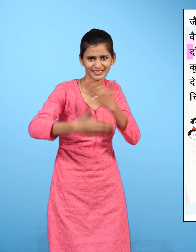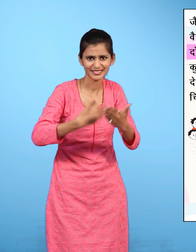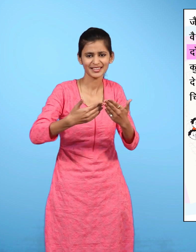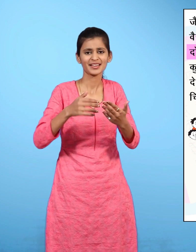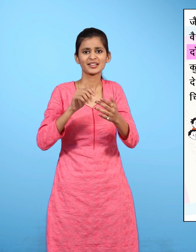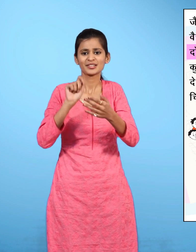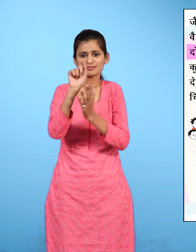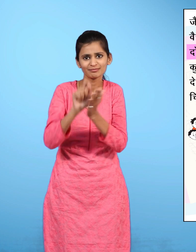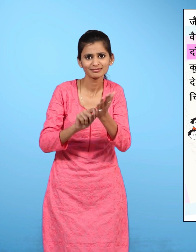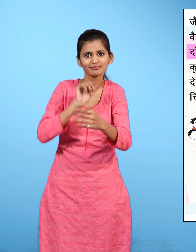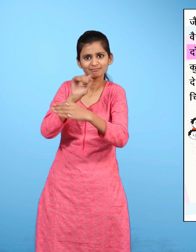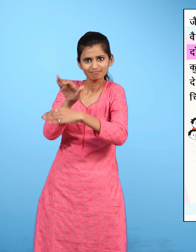दोस्त चिठीया भेजते होंगे